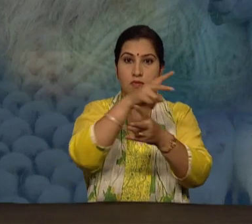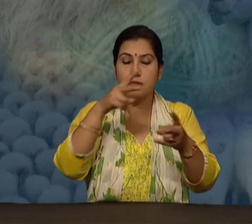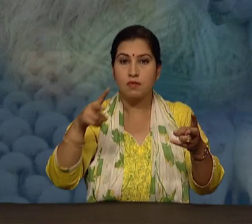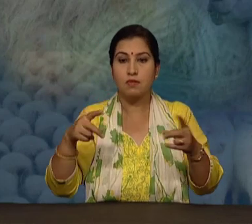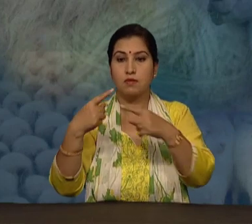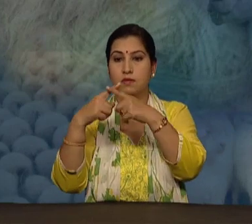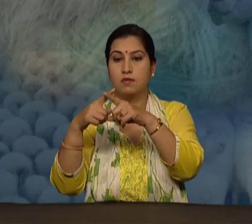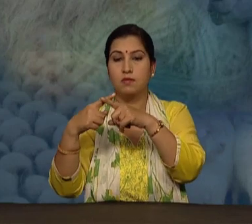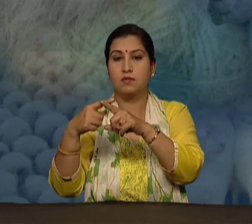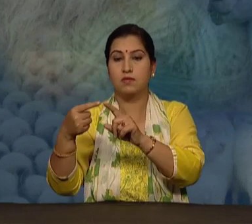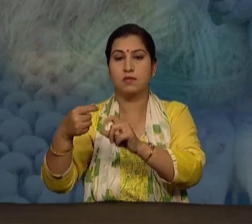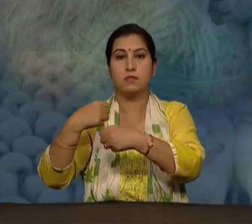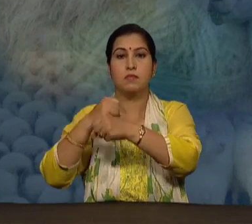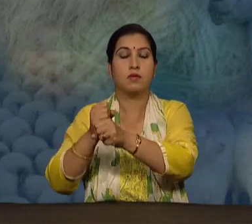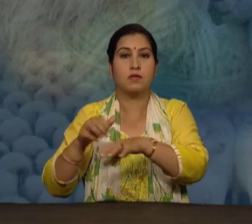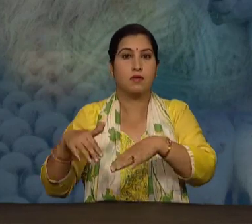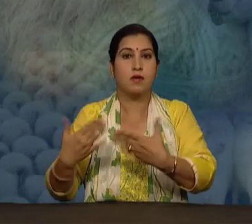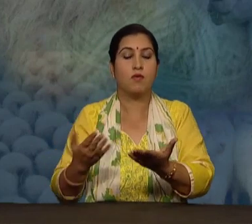किस प्रकार प्राप्त की जाती है